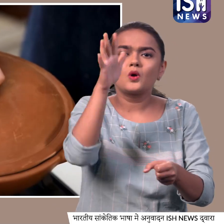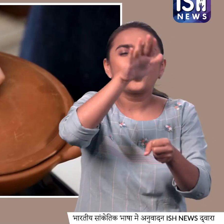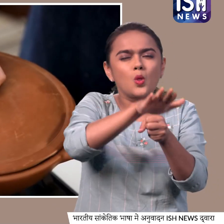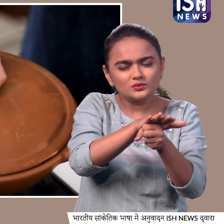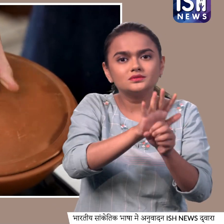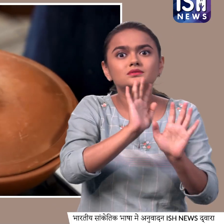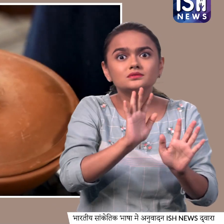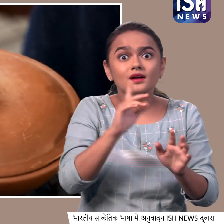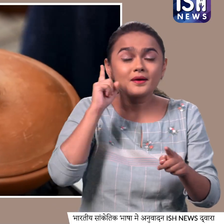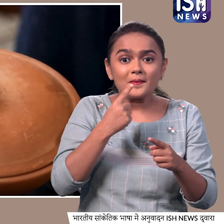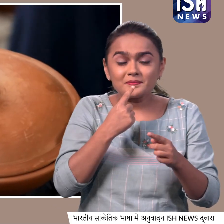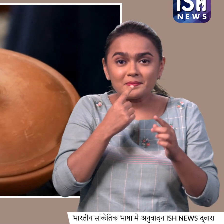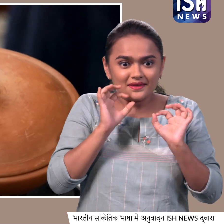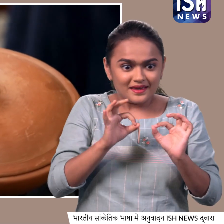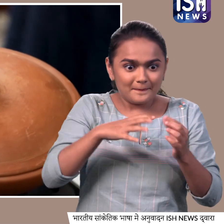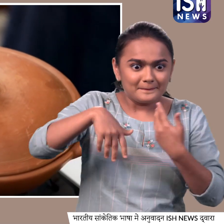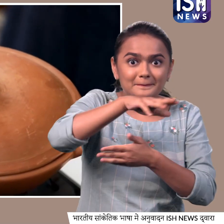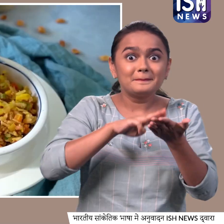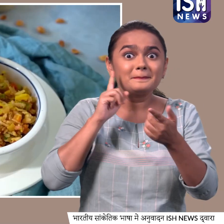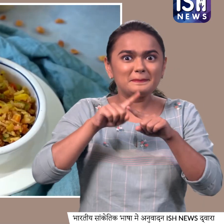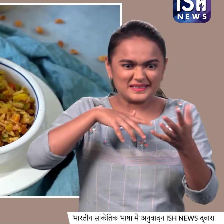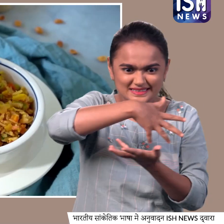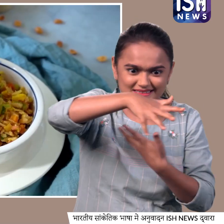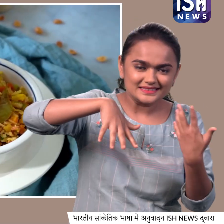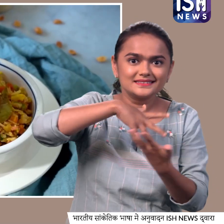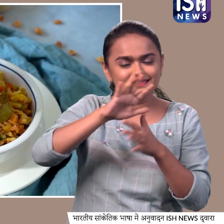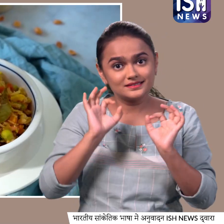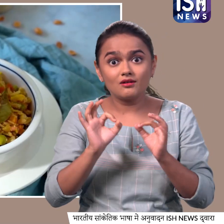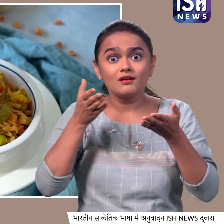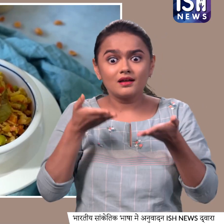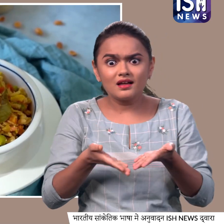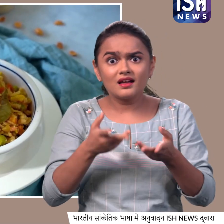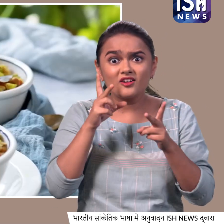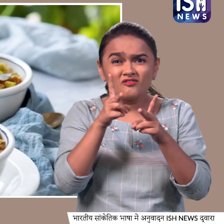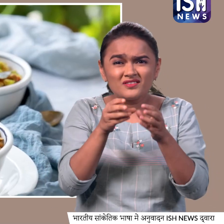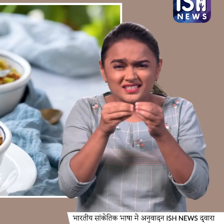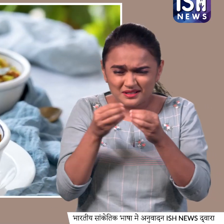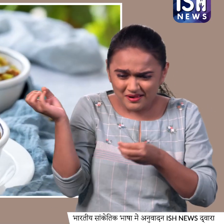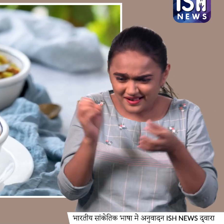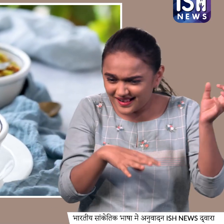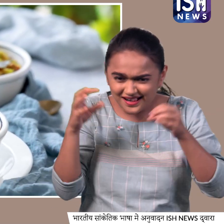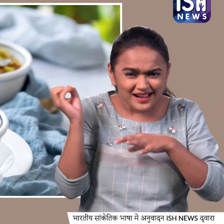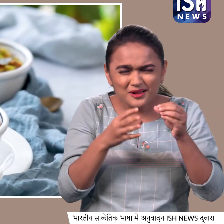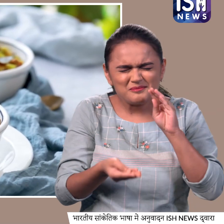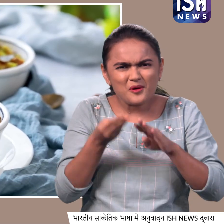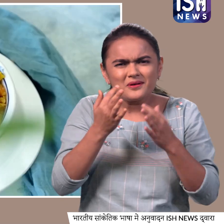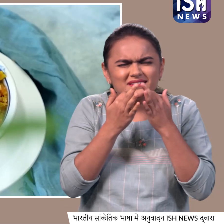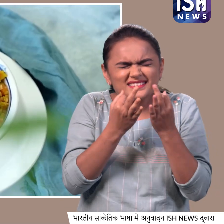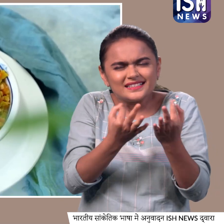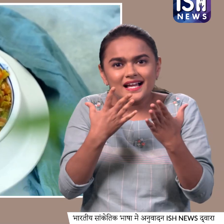ताकि सबी फ्लेवर्स अच्छे से मिल जायें और ये हो गया हमारा सबजीयों से भरपूर और स्वादिश्ट रेड राइस